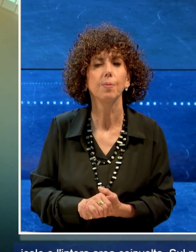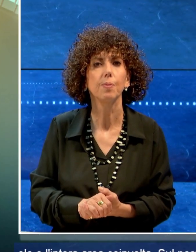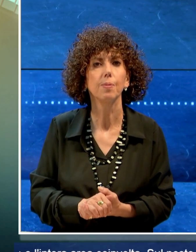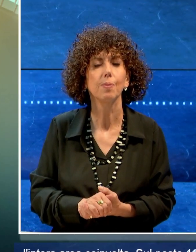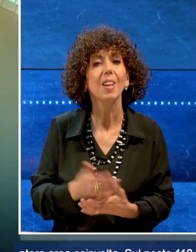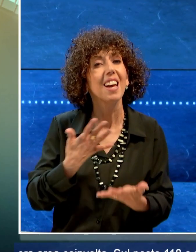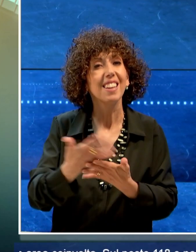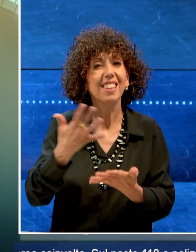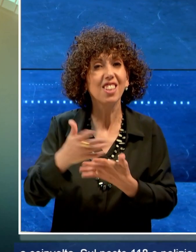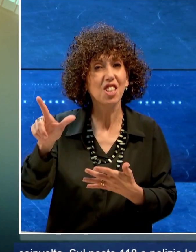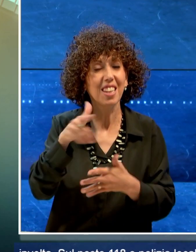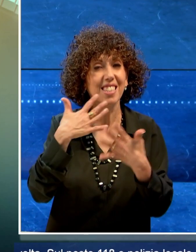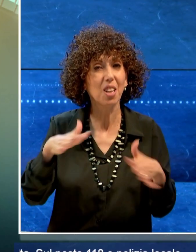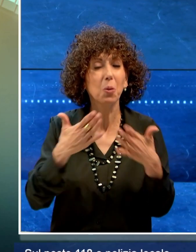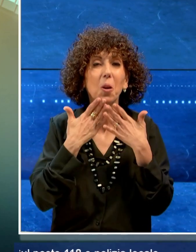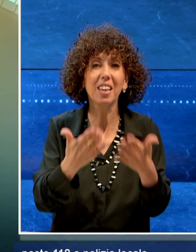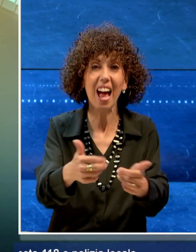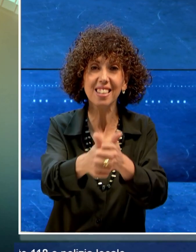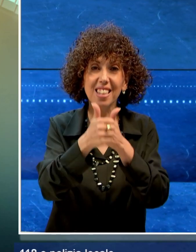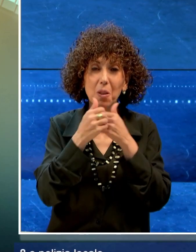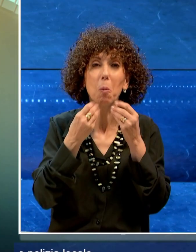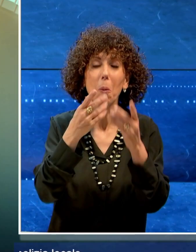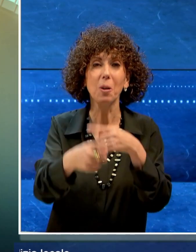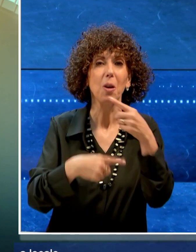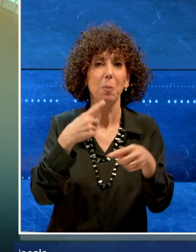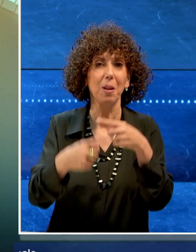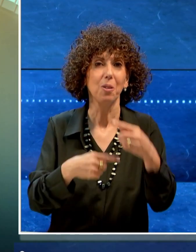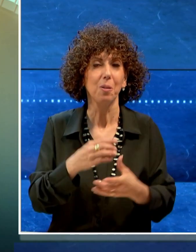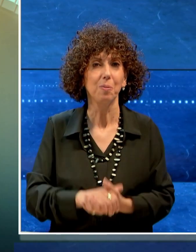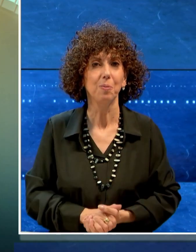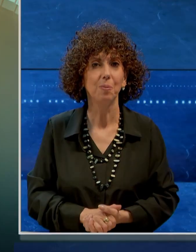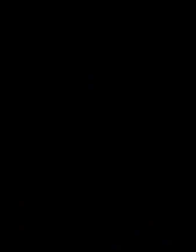E con il TgList è tutto, grazie per averci seguito. Buon proseguimento.